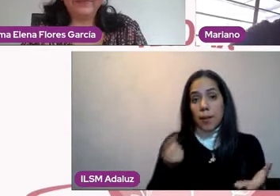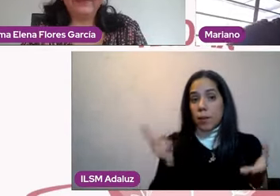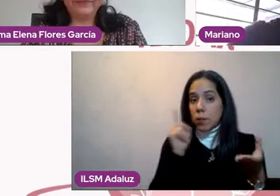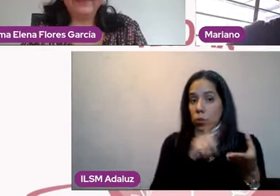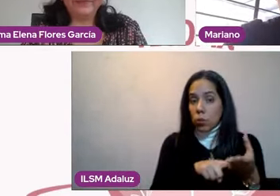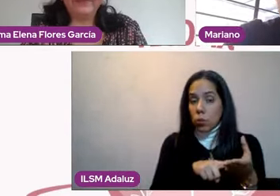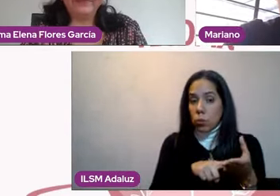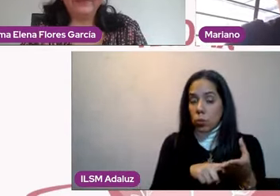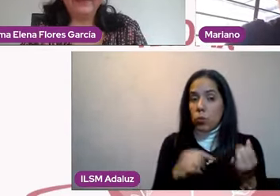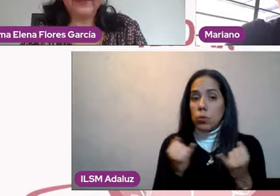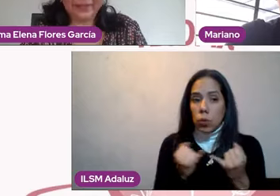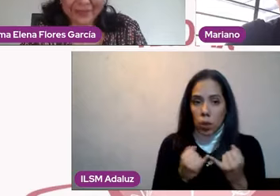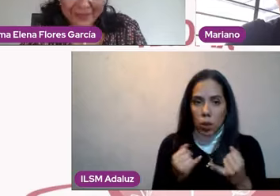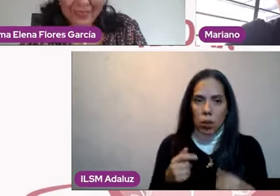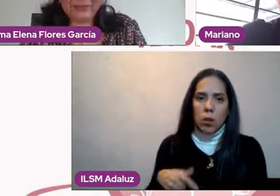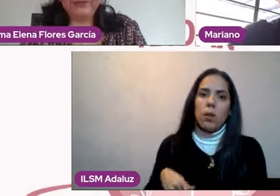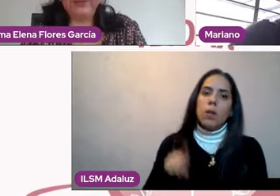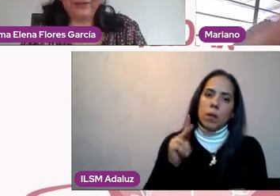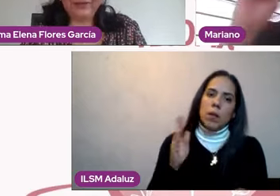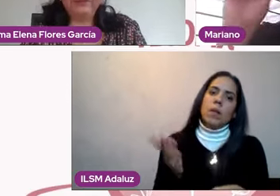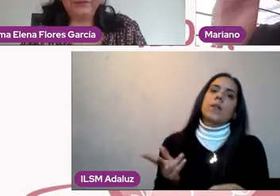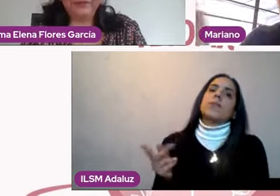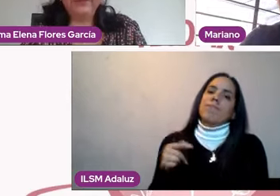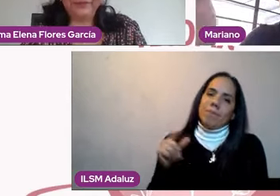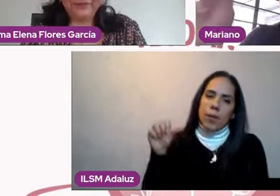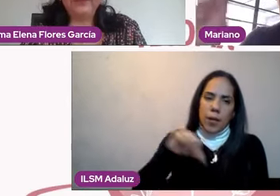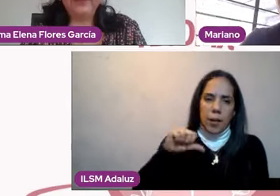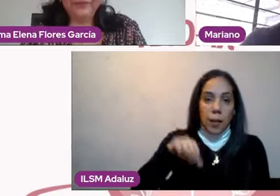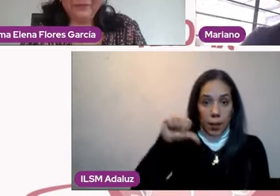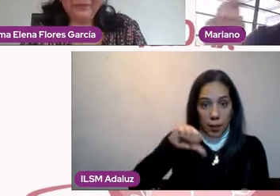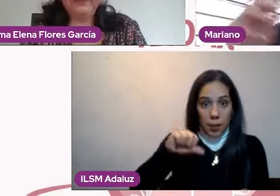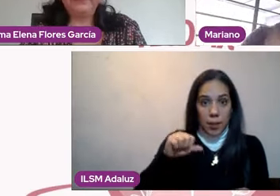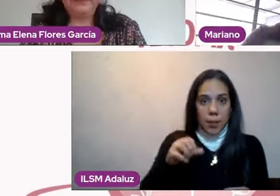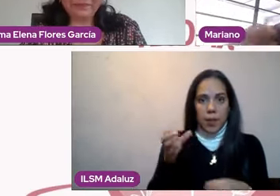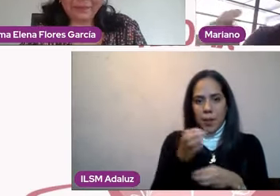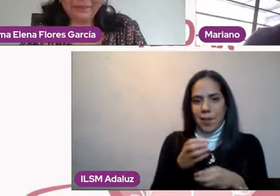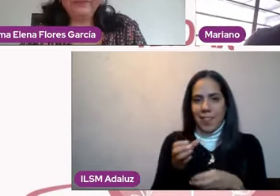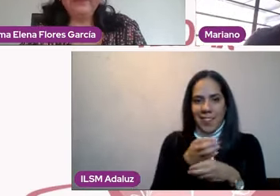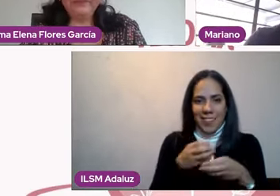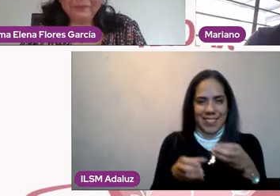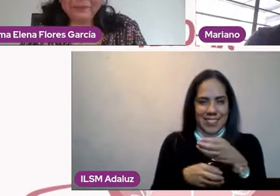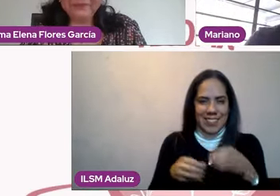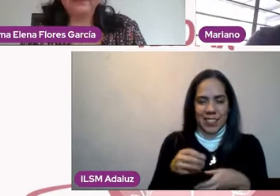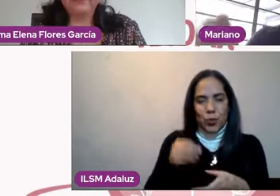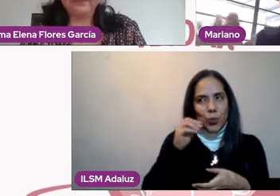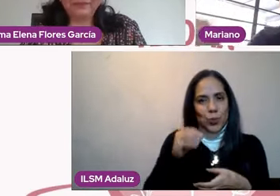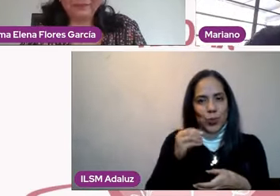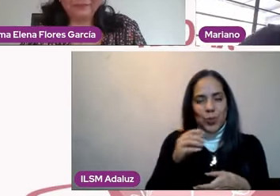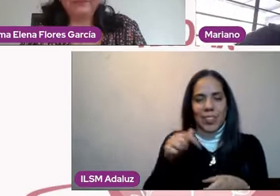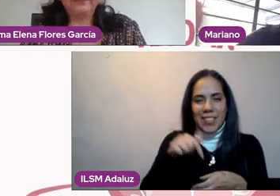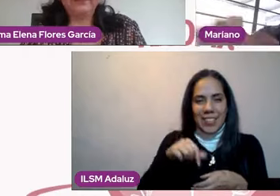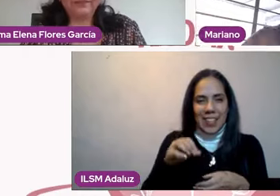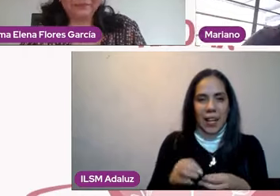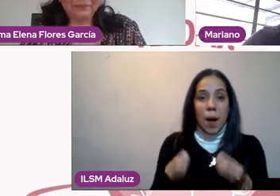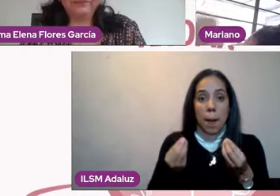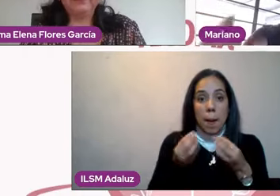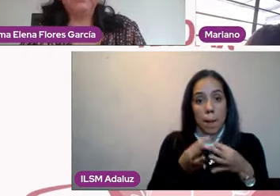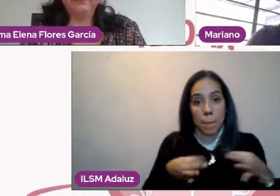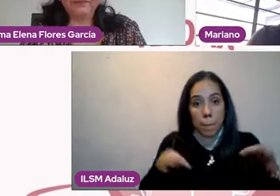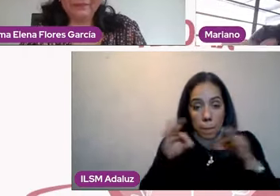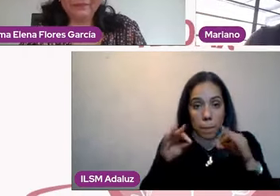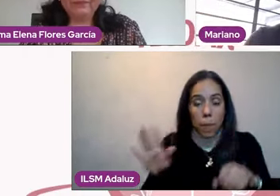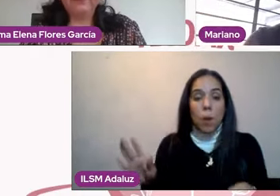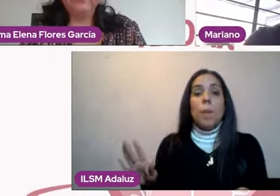importante este tipo de espacios, ¿no? Porque nos están dando la entrada, ¿no? A estos otros lugares